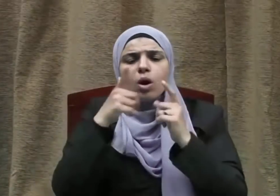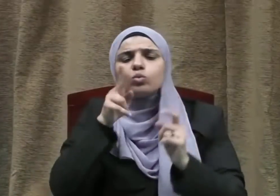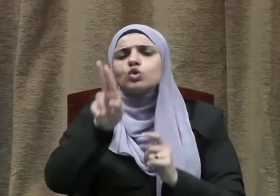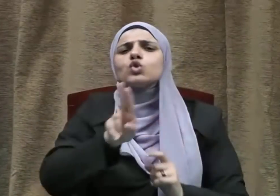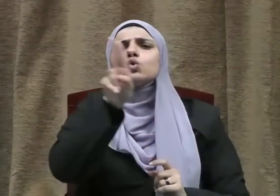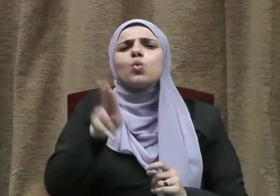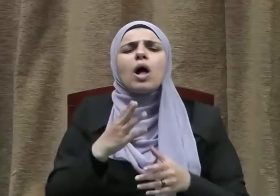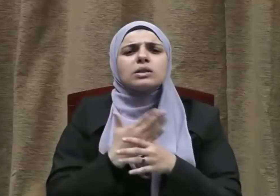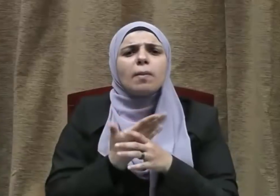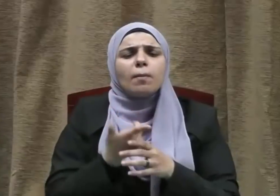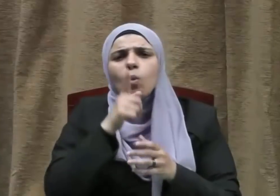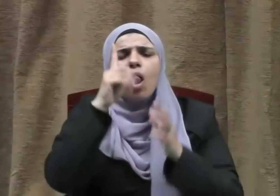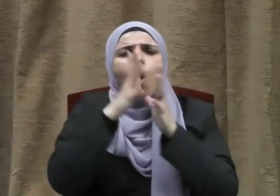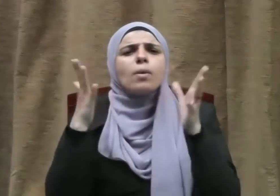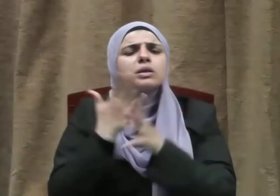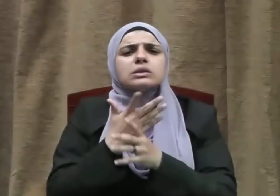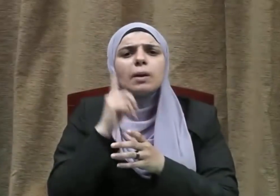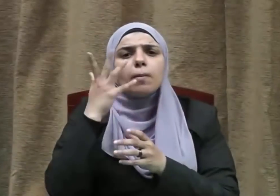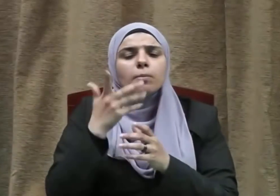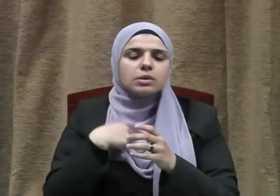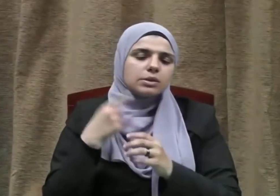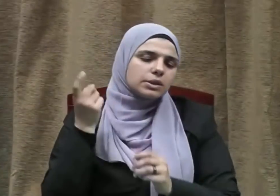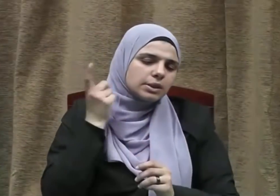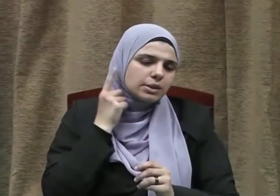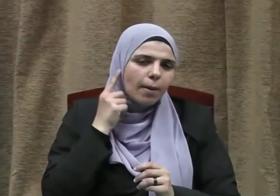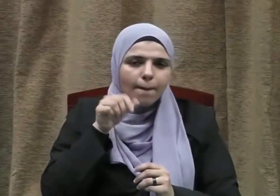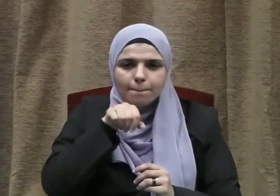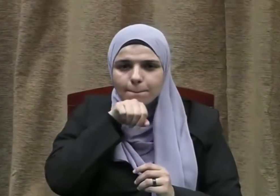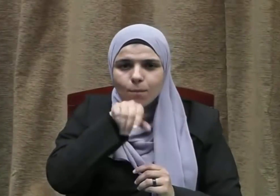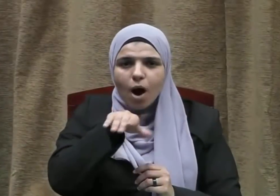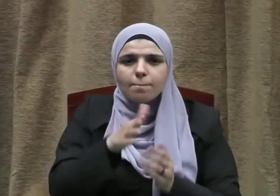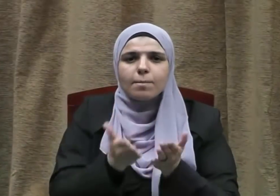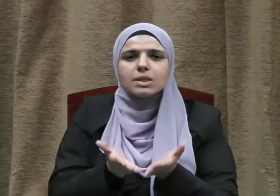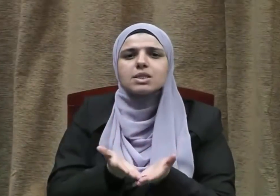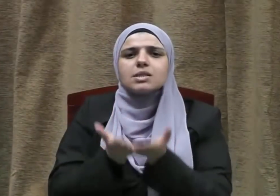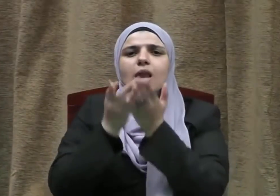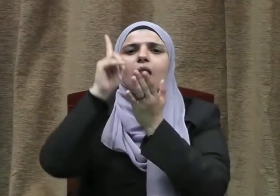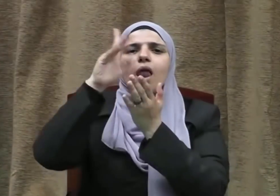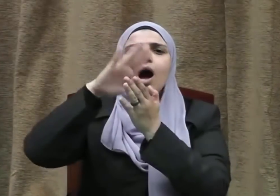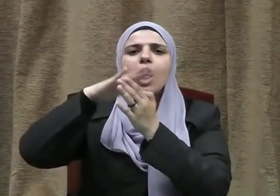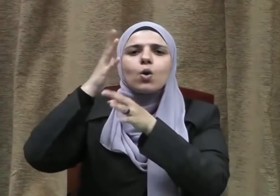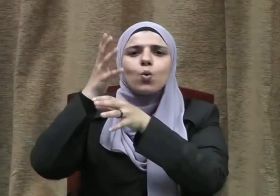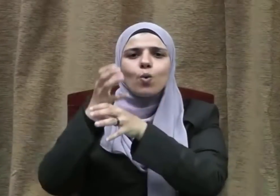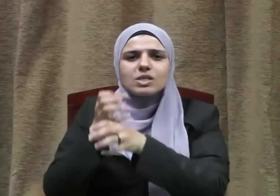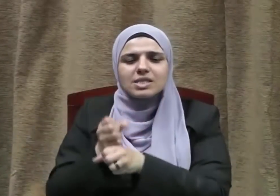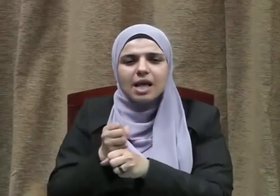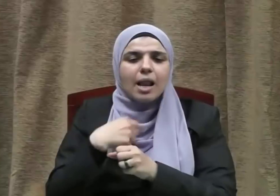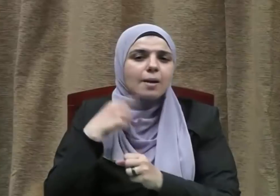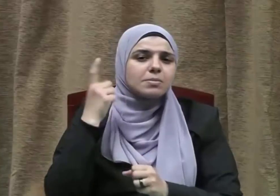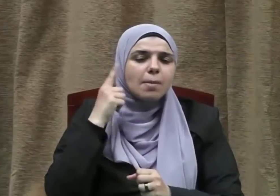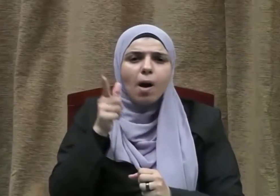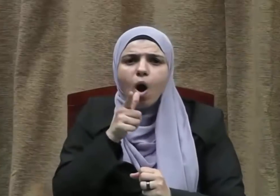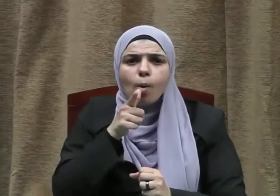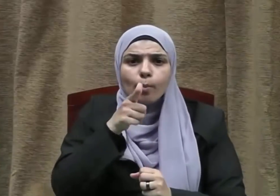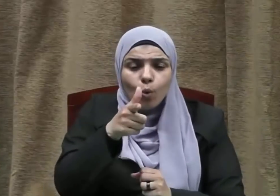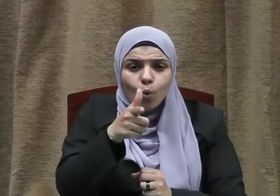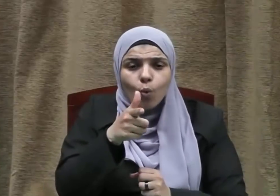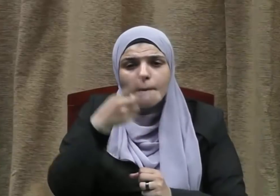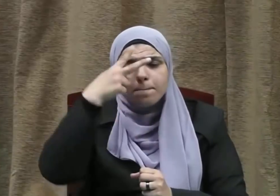رضي الله عنه فسأله فقال سمعت رسول الله صلى الله عليه وسلم